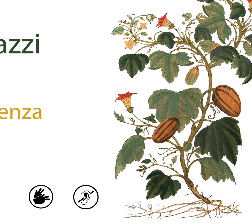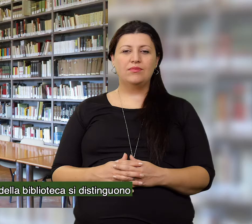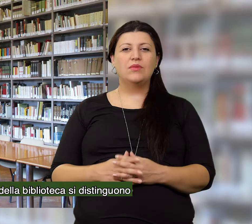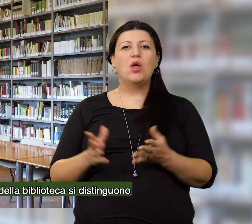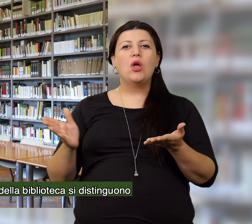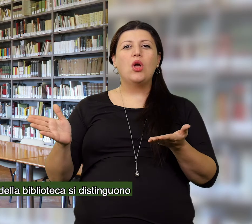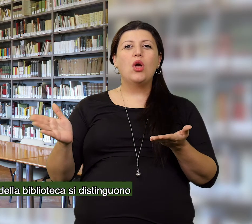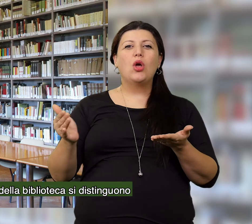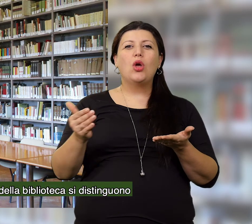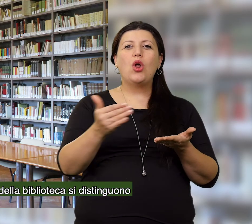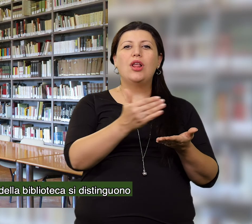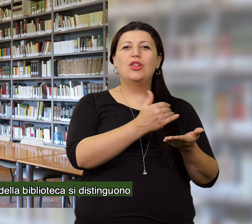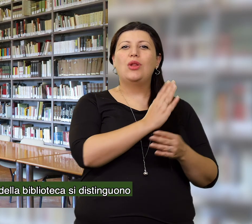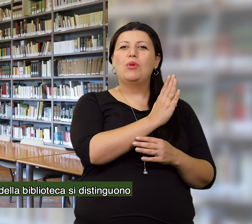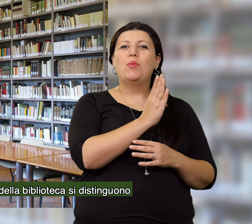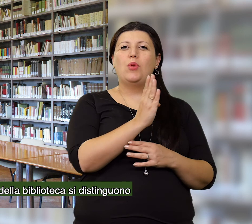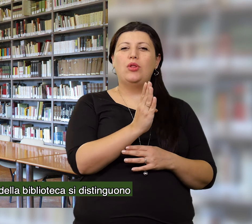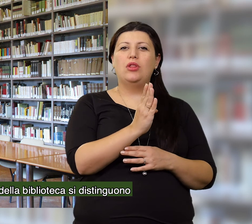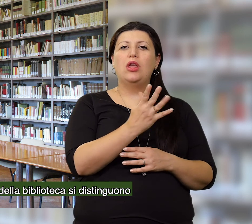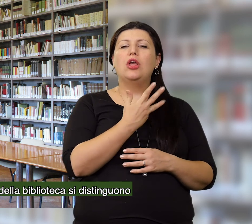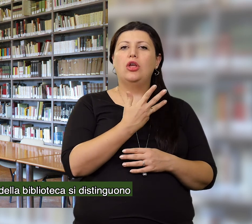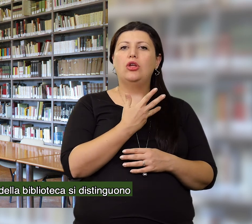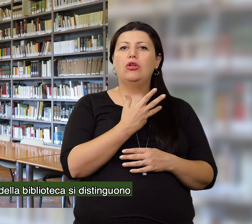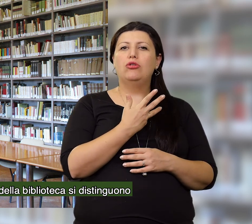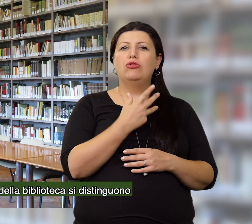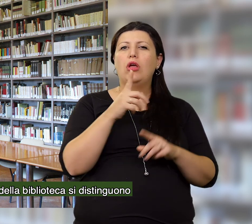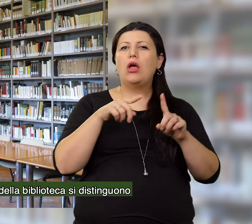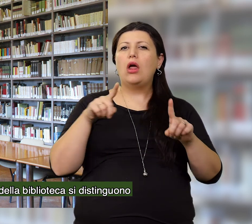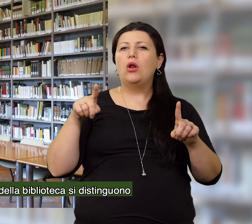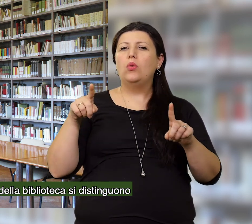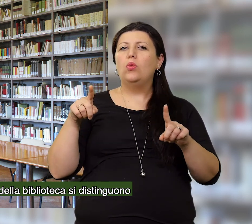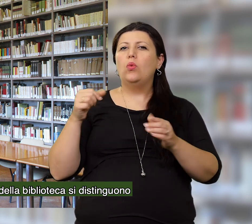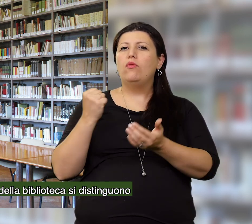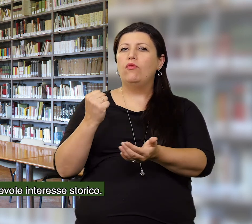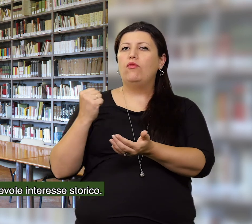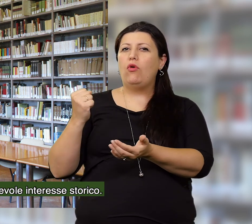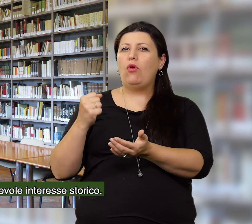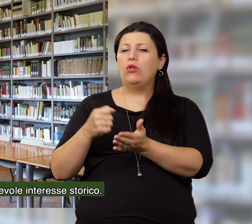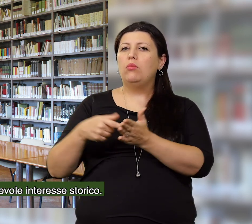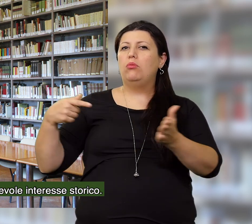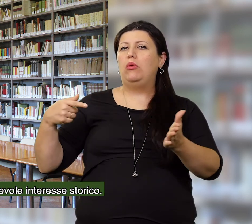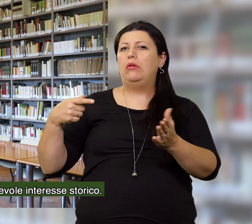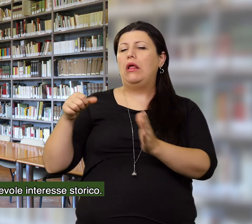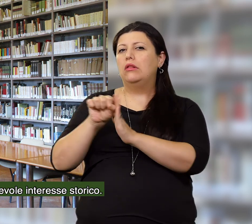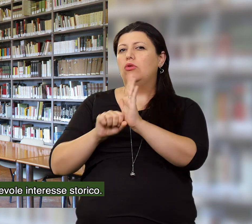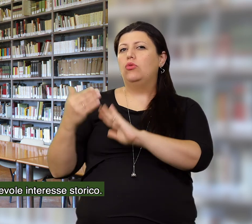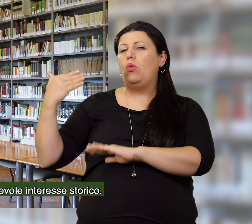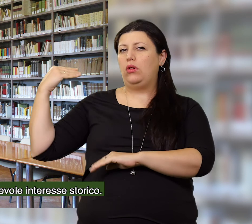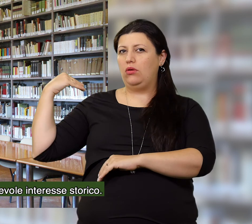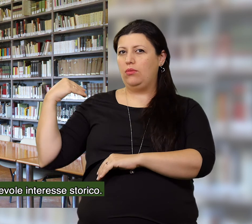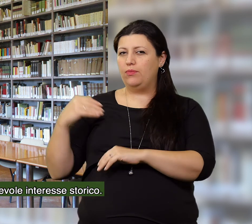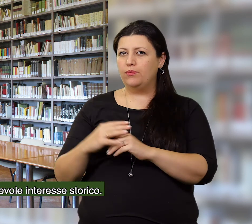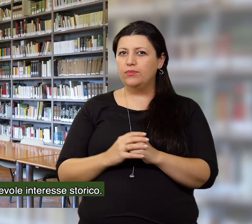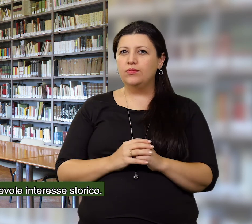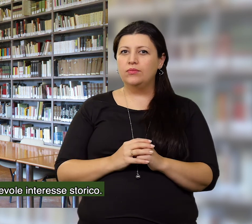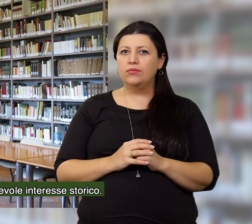Fra le collezioni librarie della biblioteca si distinguono alcuni fondi di notevole interesse